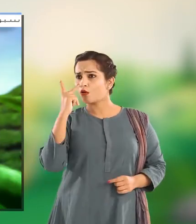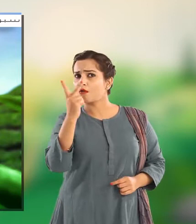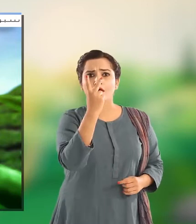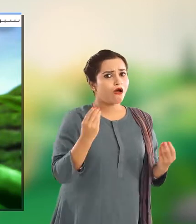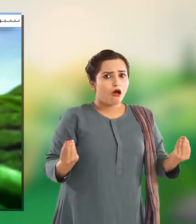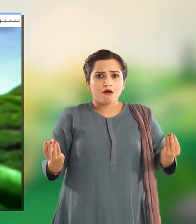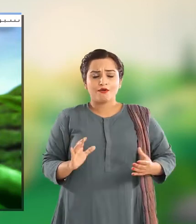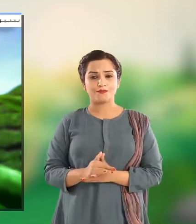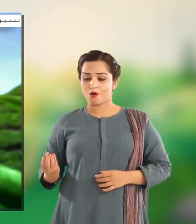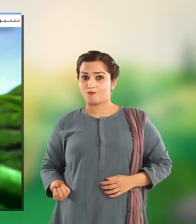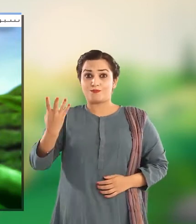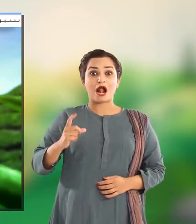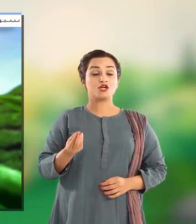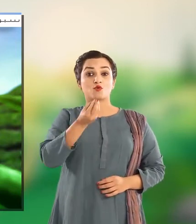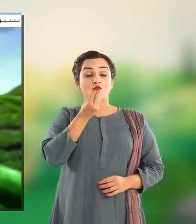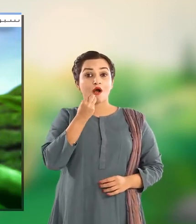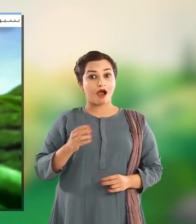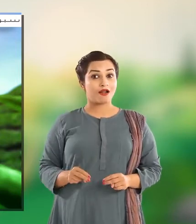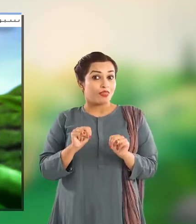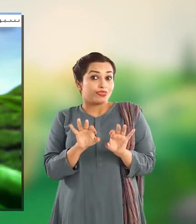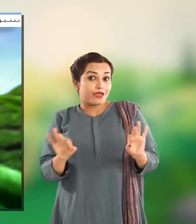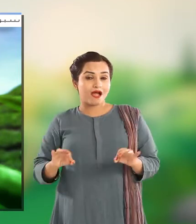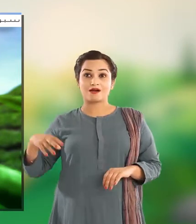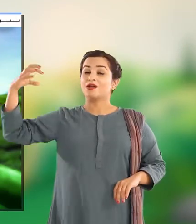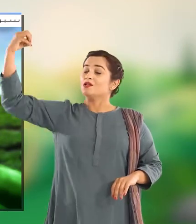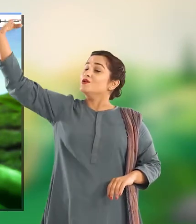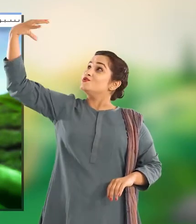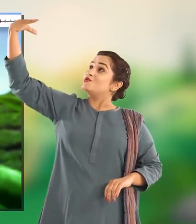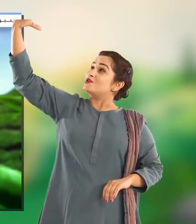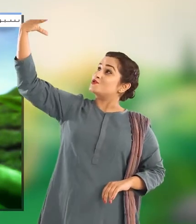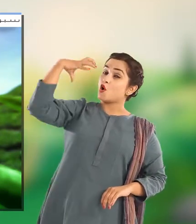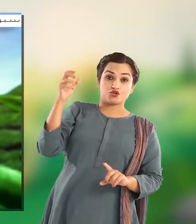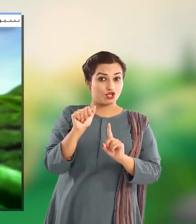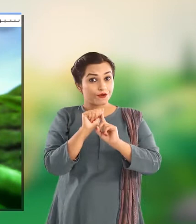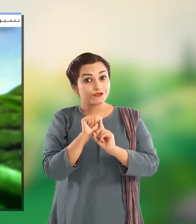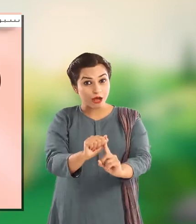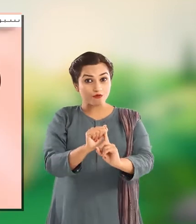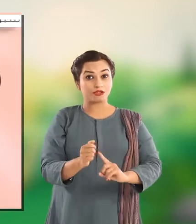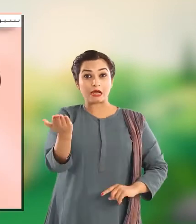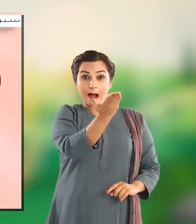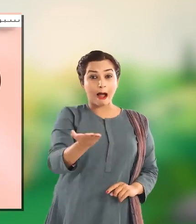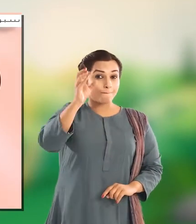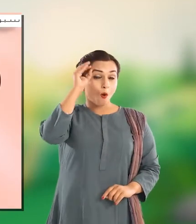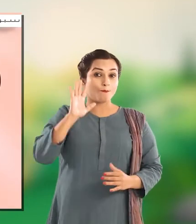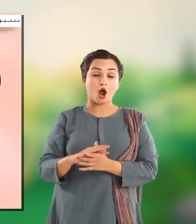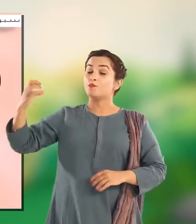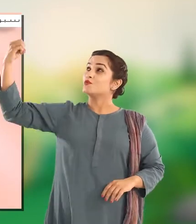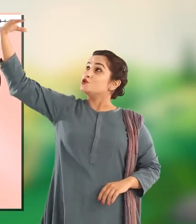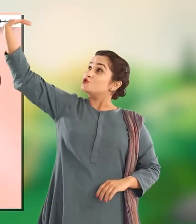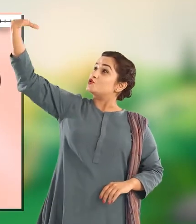اپنی غزہ تیار کرنے کے لیے بھی سن لائٹ کی ضرورت ہوتی ہے تو کیا سورج روشنی کا واحد